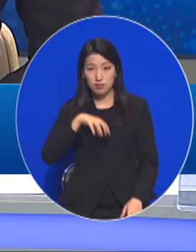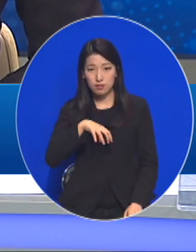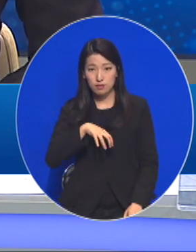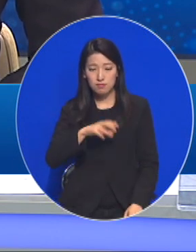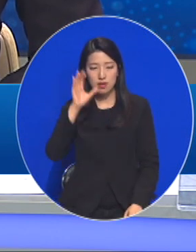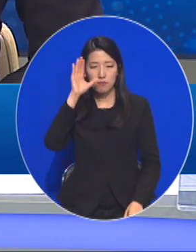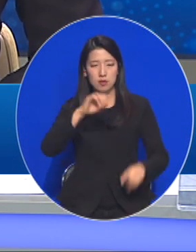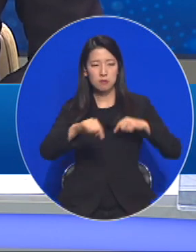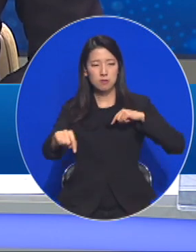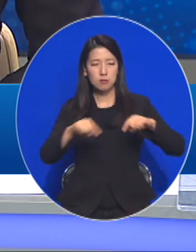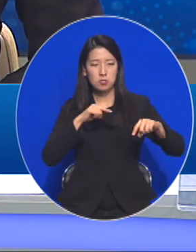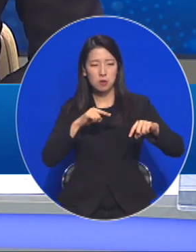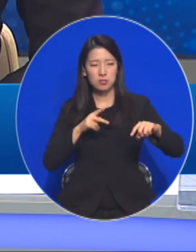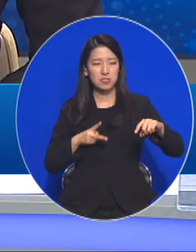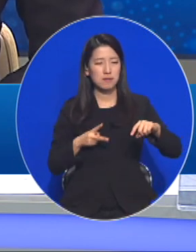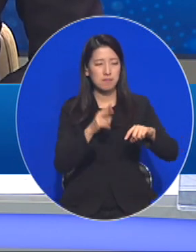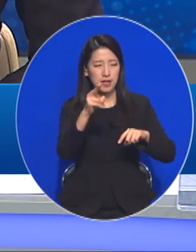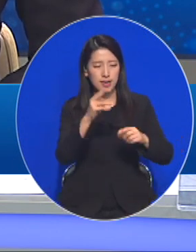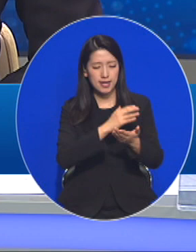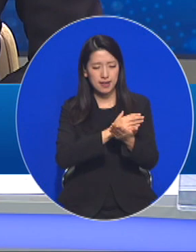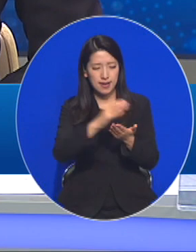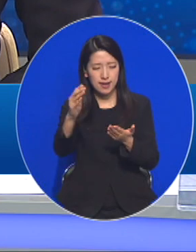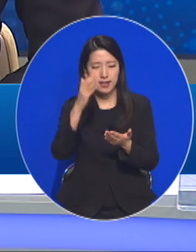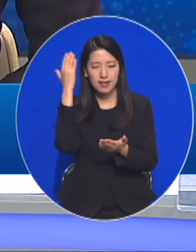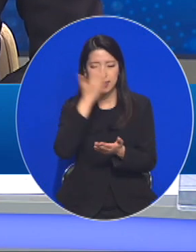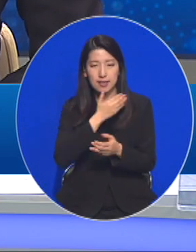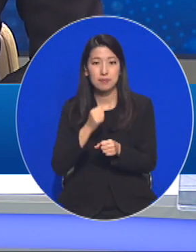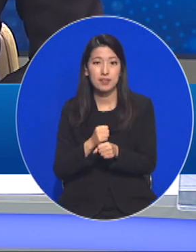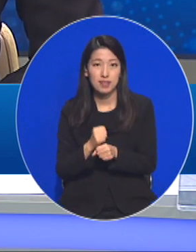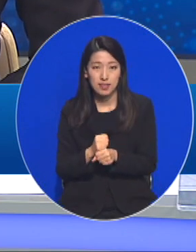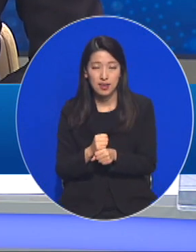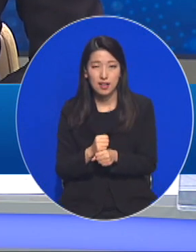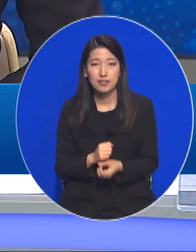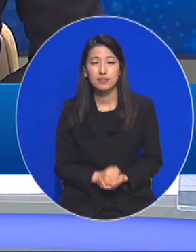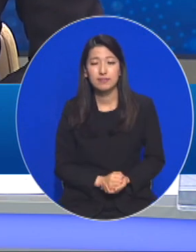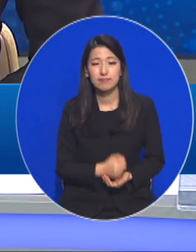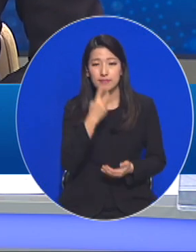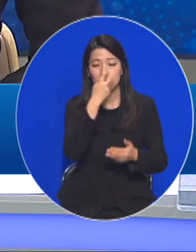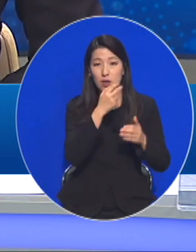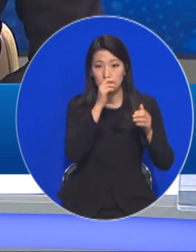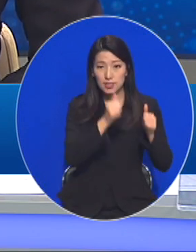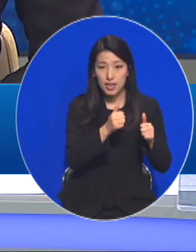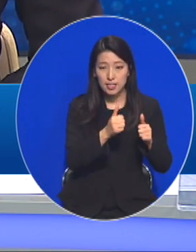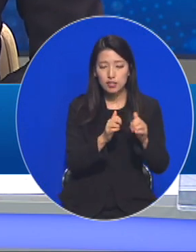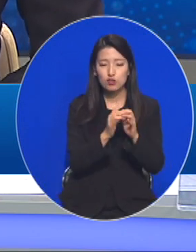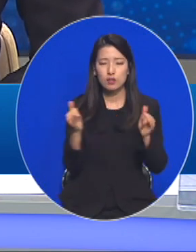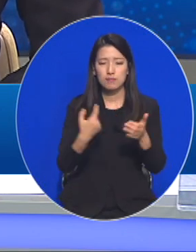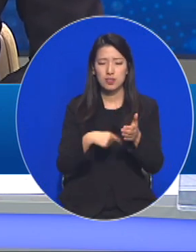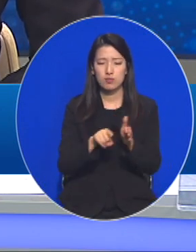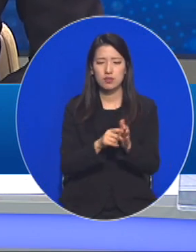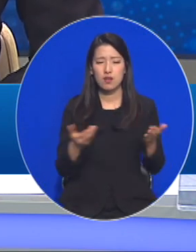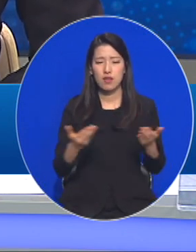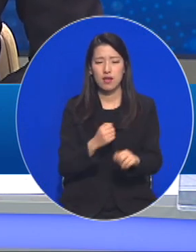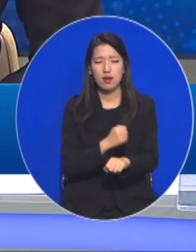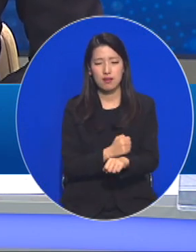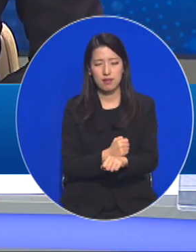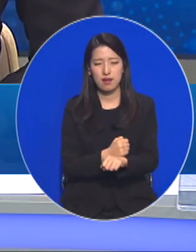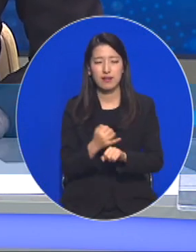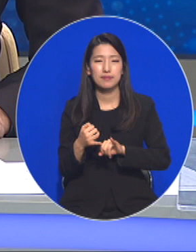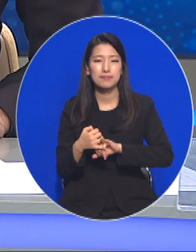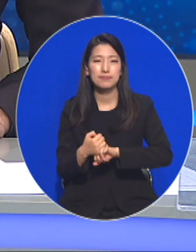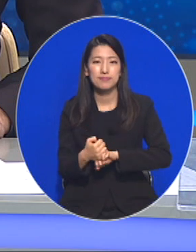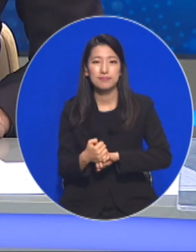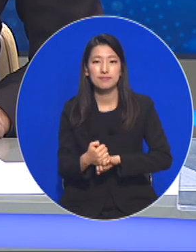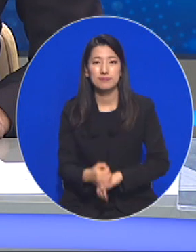없을 것이라고 약속했고, 법무부는 국민의 검찰로 나아가겠다고 그 의지를 다졌습니다. 보도에 최효진 기자입니다.